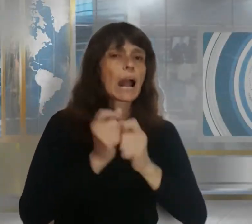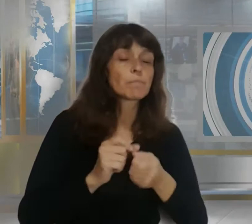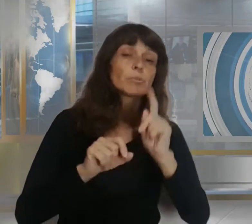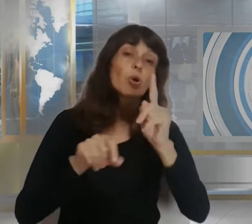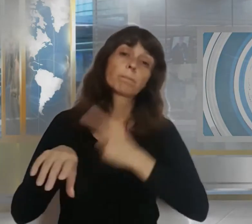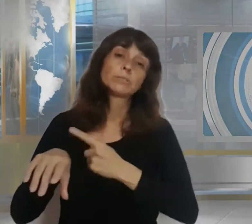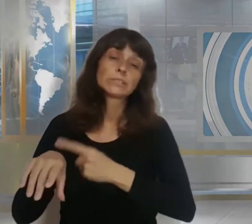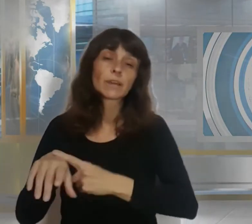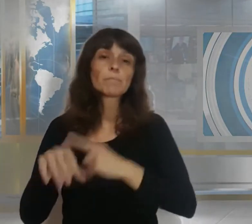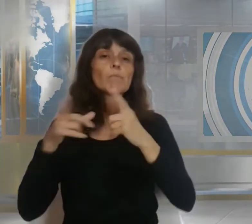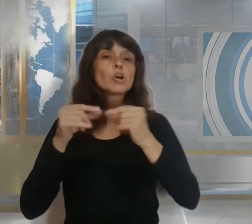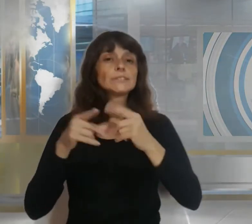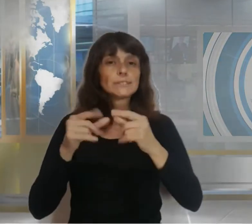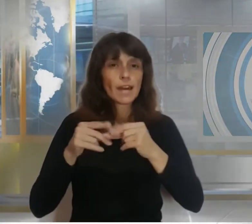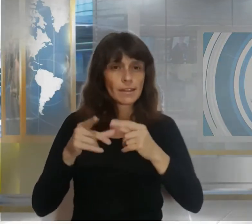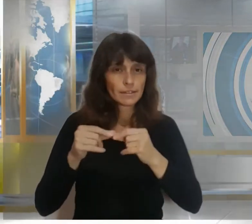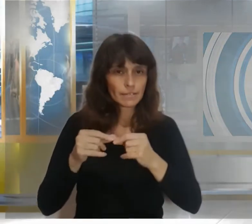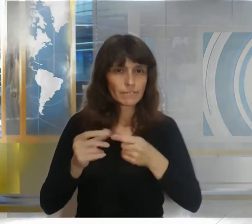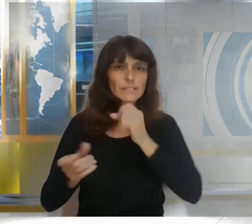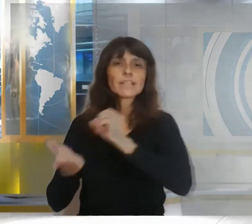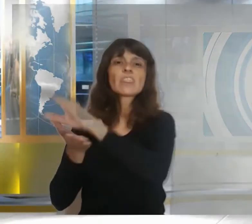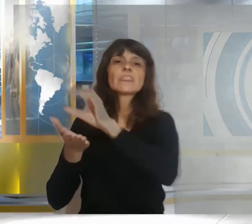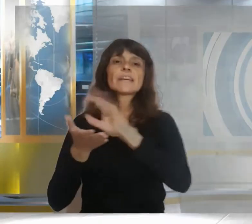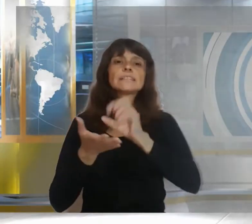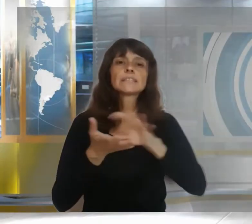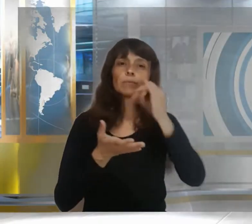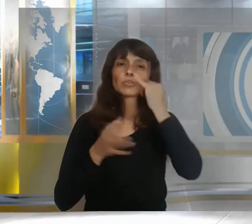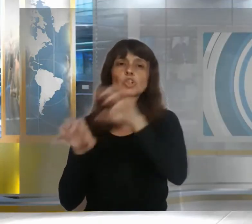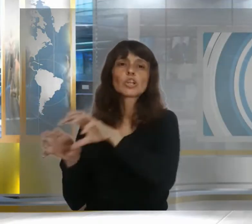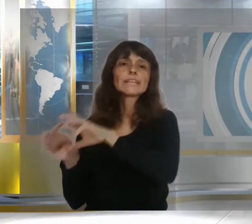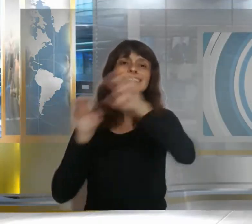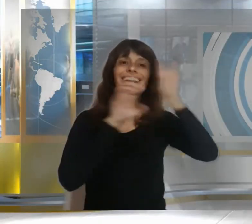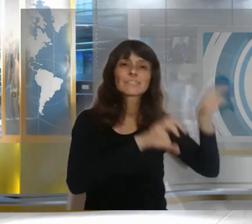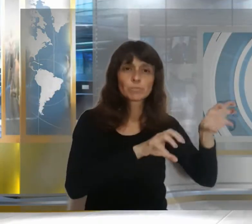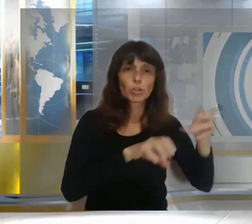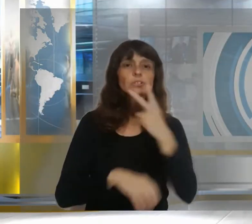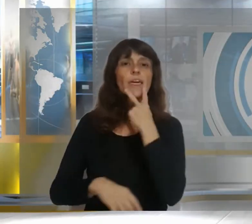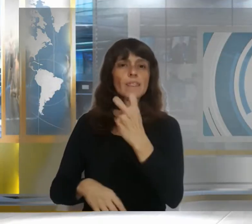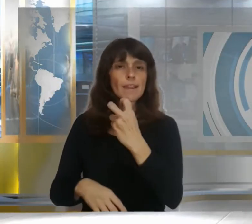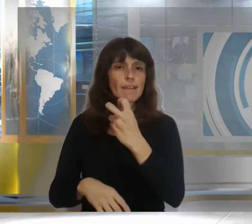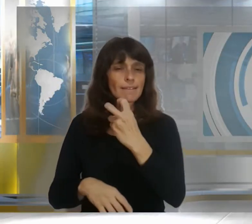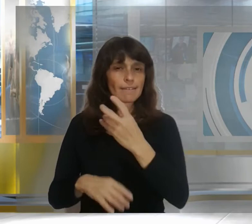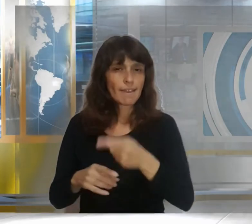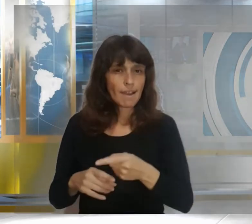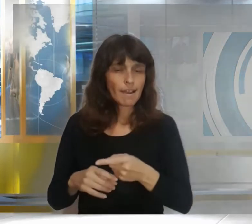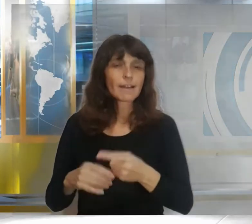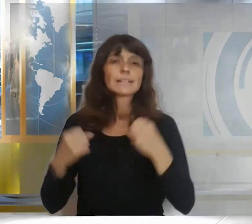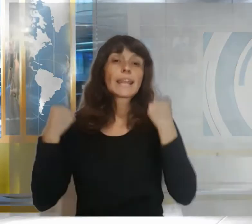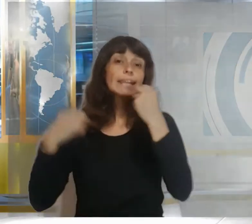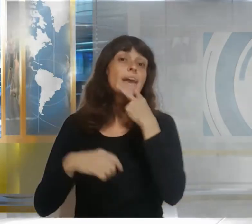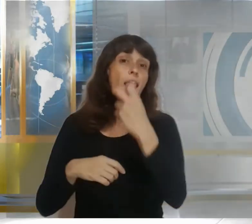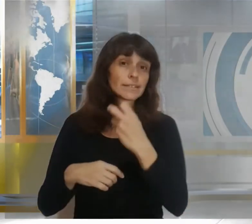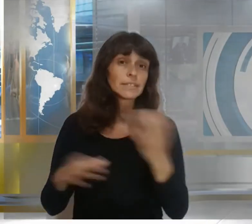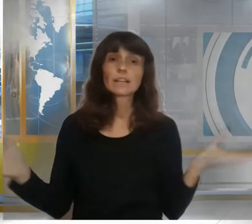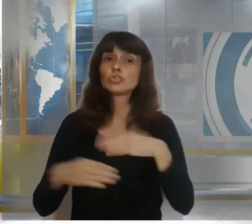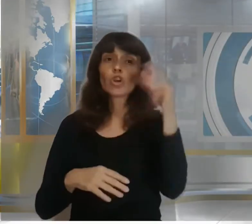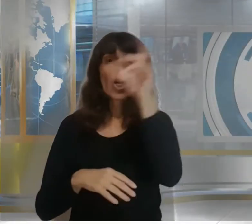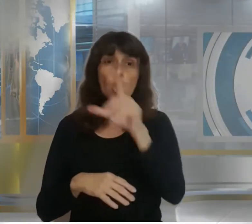distribución y transporte de energía eléctrica en todo el país con el objetivo de establecer un régimen